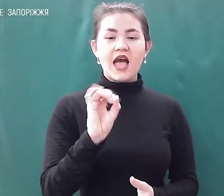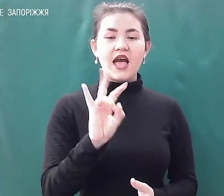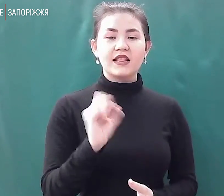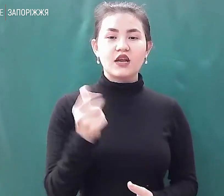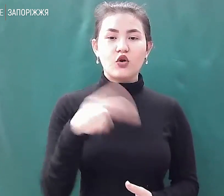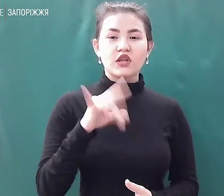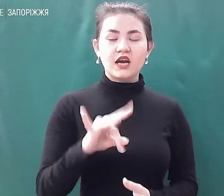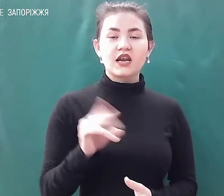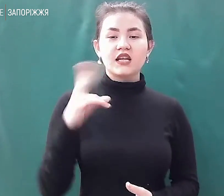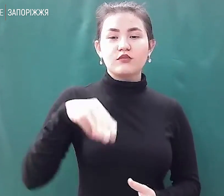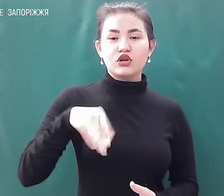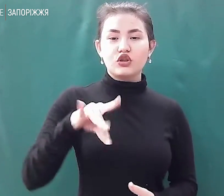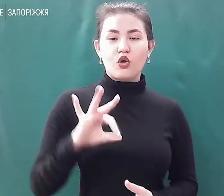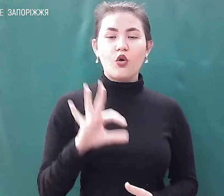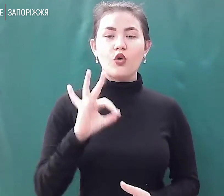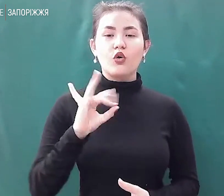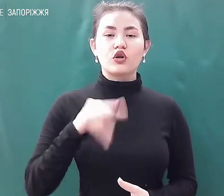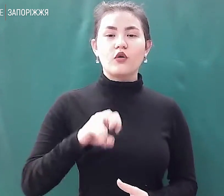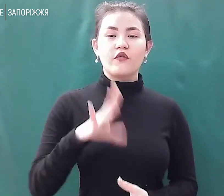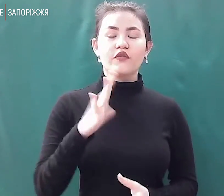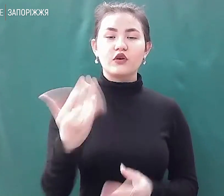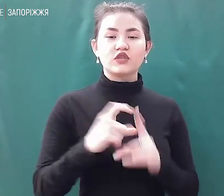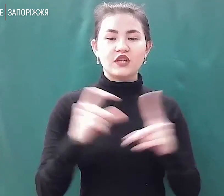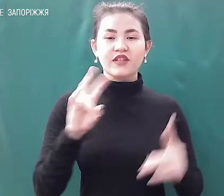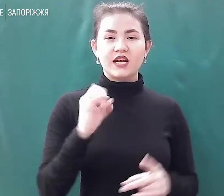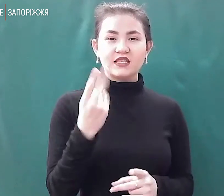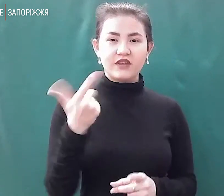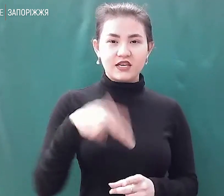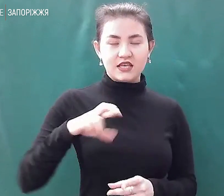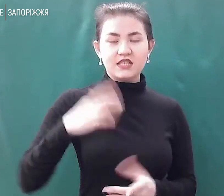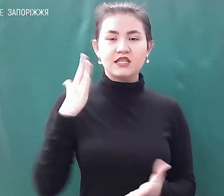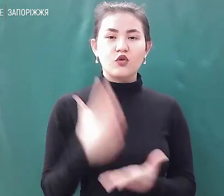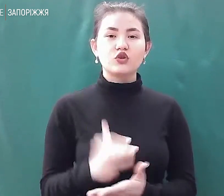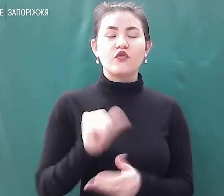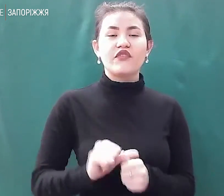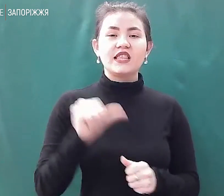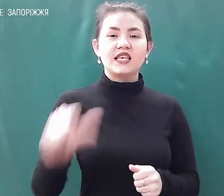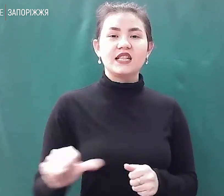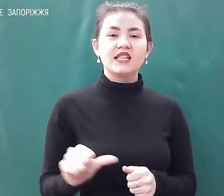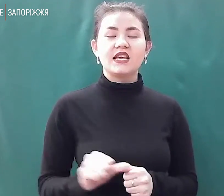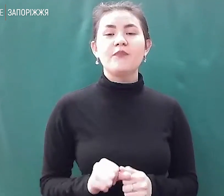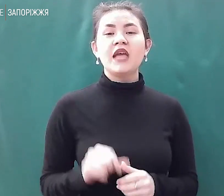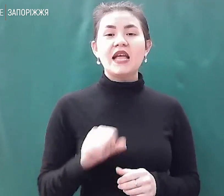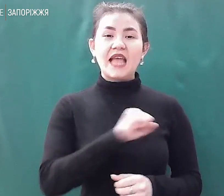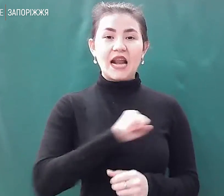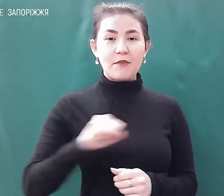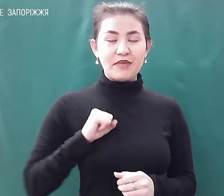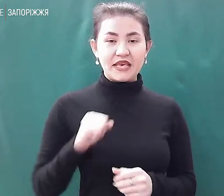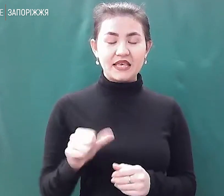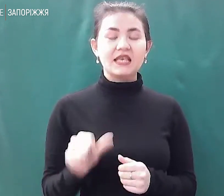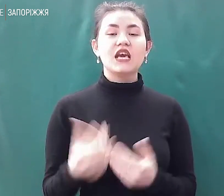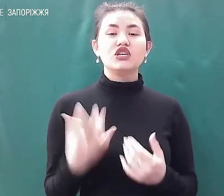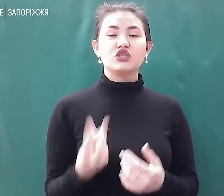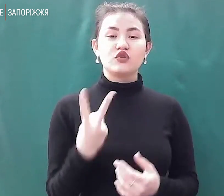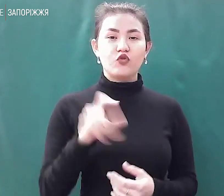За його словами, нацгвардійці знаходяться у відділенні інтенсивної терапії. Ще двох чоловіків, які отримали